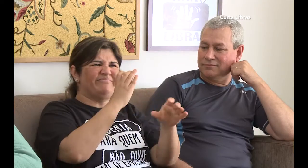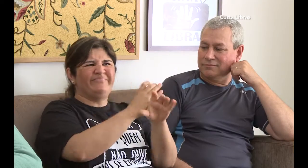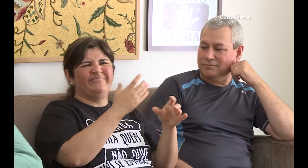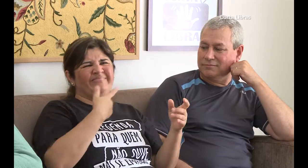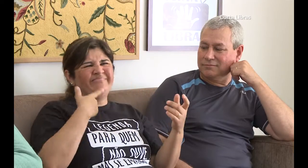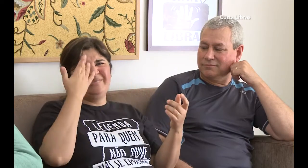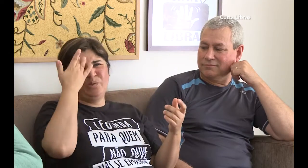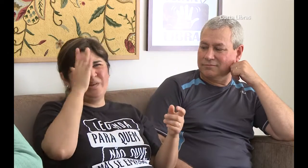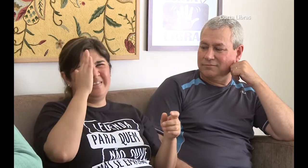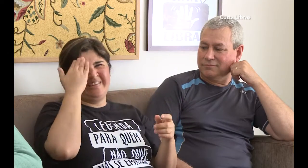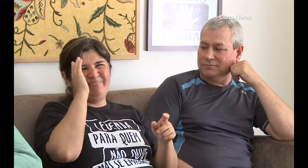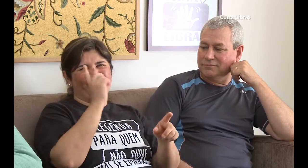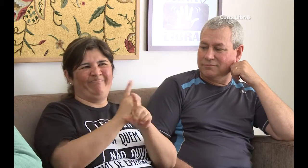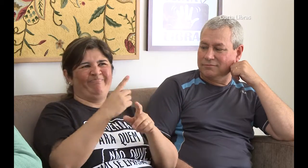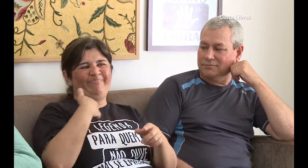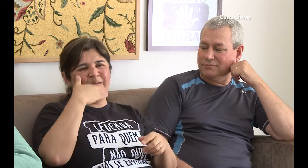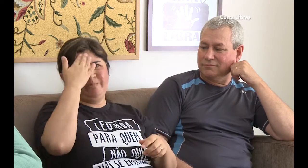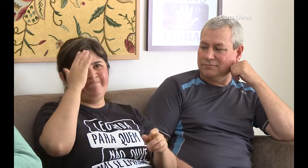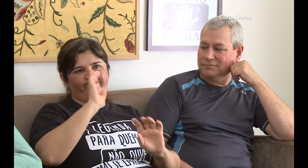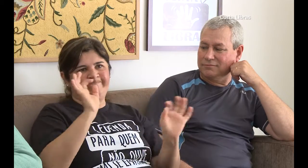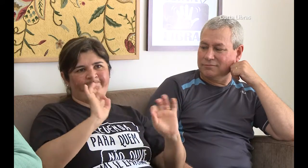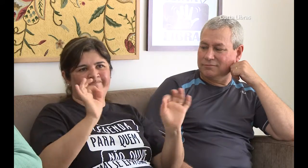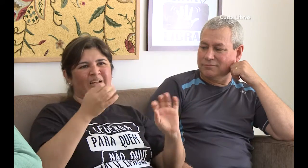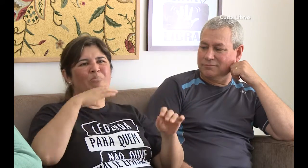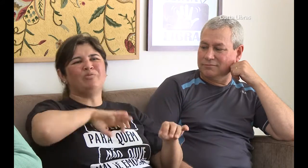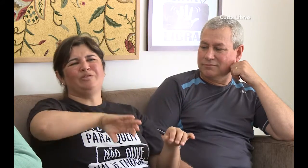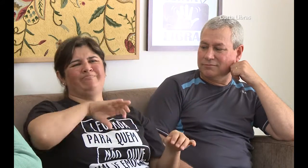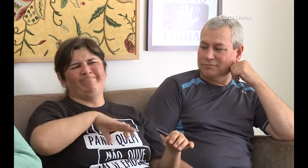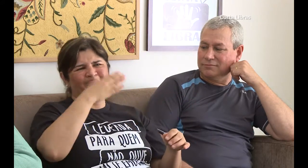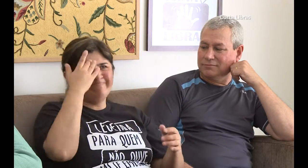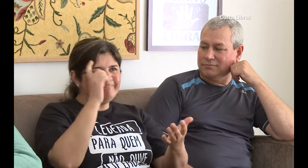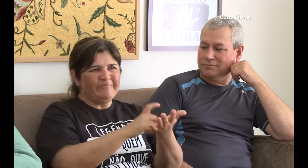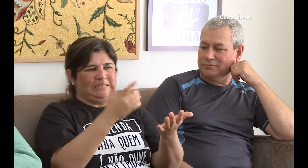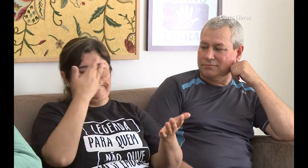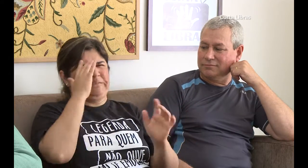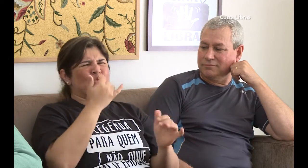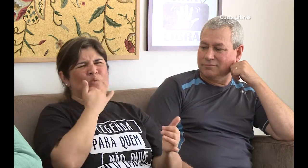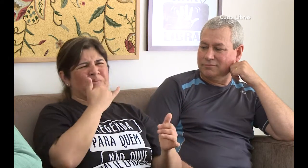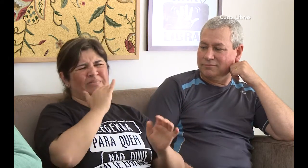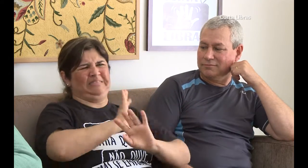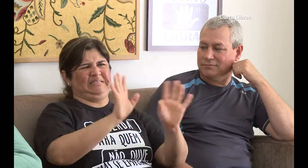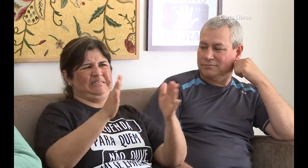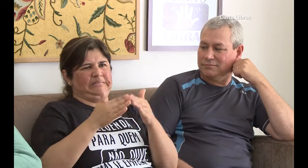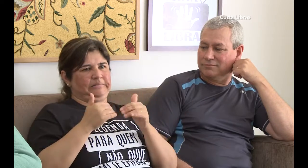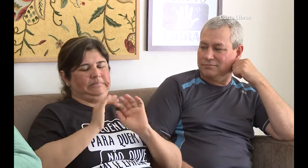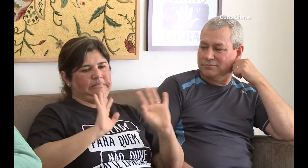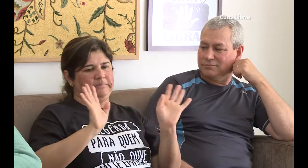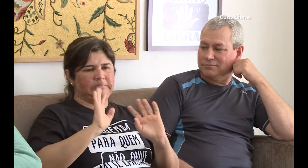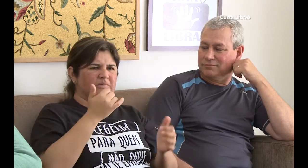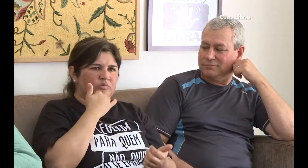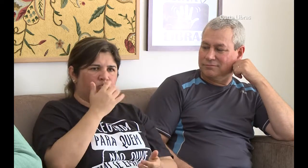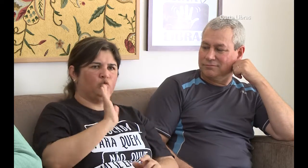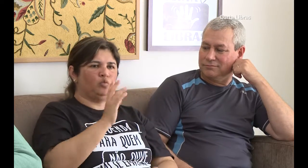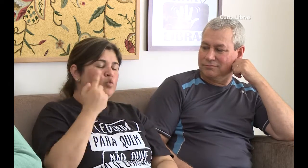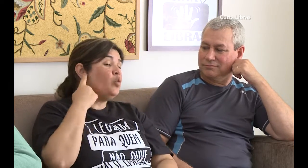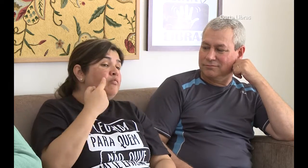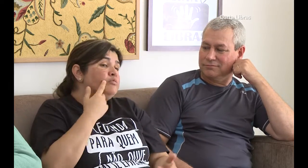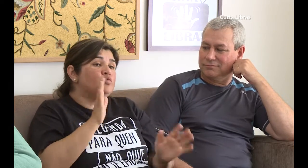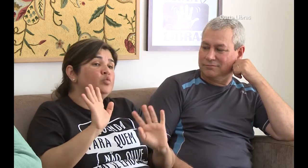Com algumas pessoas eu não conseguia me comunicar, eu não sabia como era direito, não tinha muito contato, então era difícil de entender porque era em português. Geralmente eu